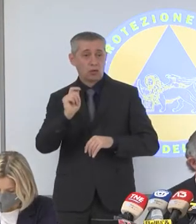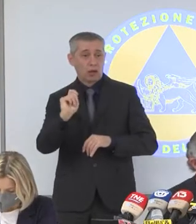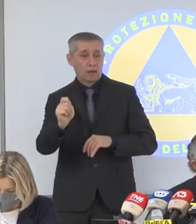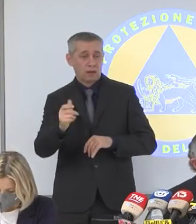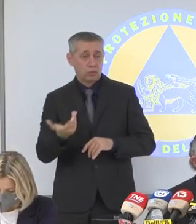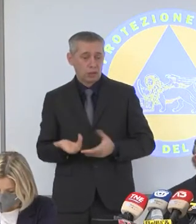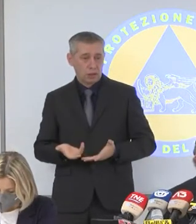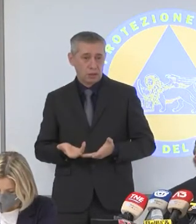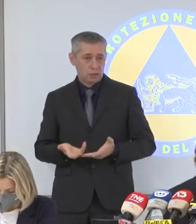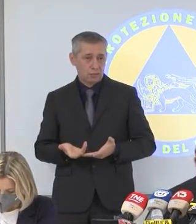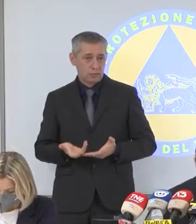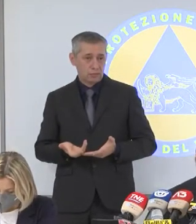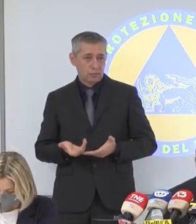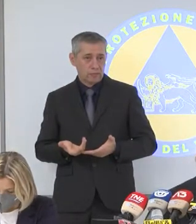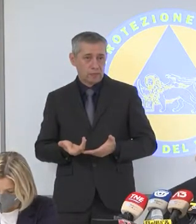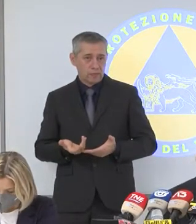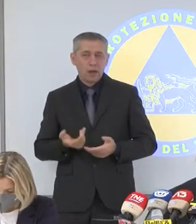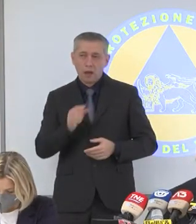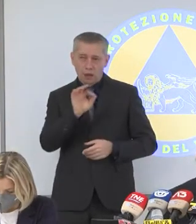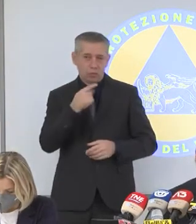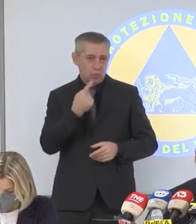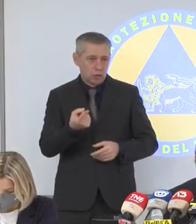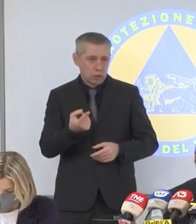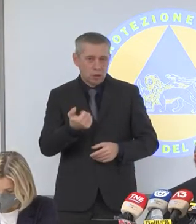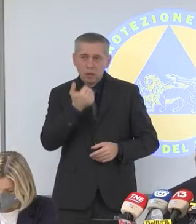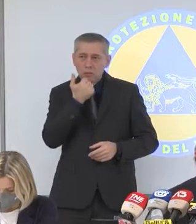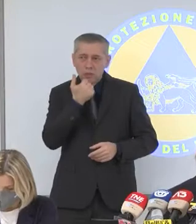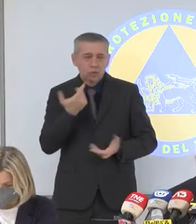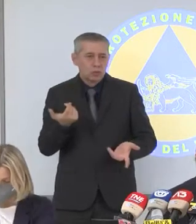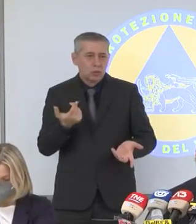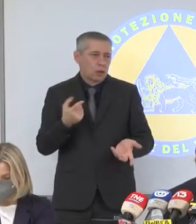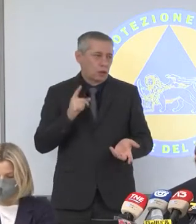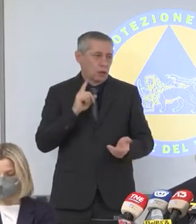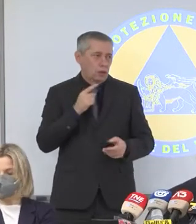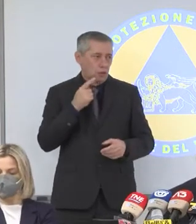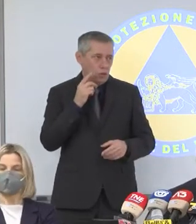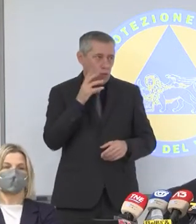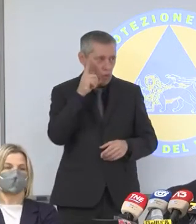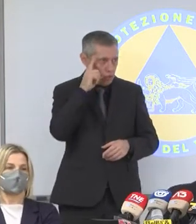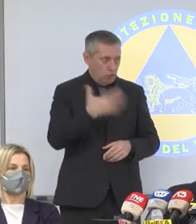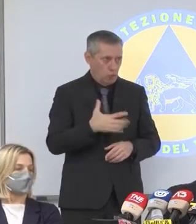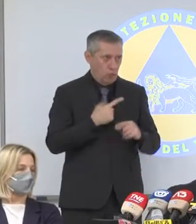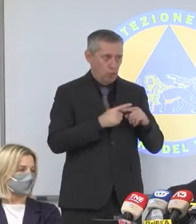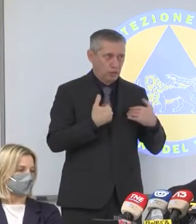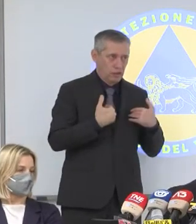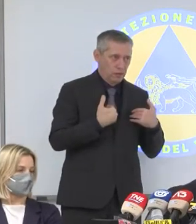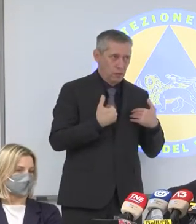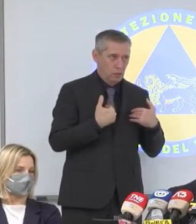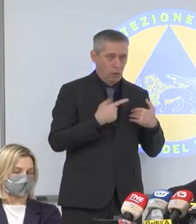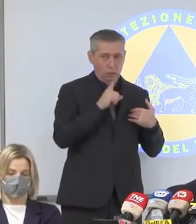Capite che c'è il rischio di un incentivo anche che qualcuno dica io non sono in contatto di niente o meglio tu sei positivo, non dire che mi hai visto.